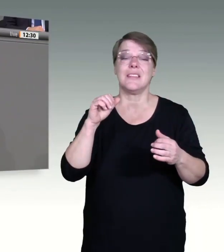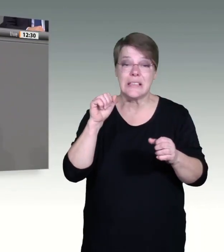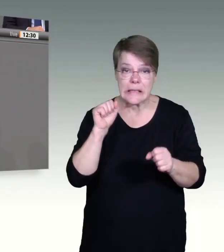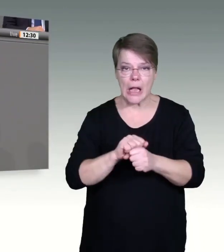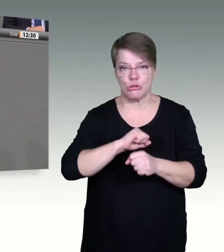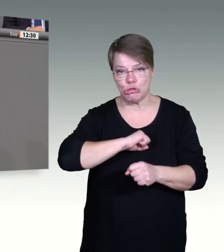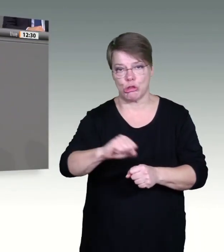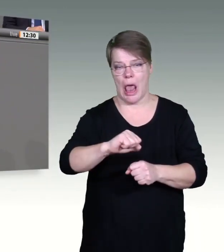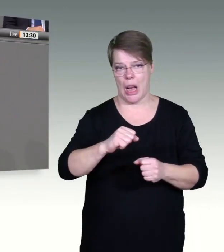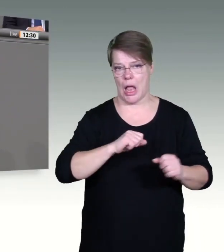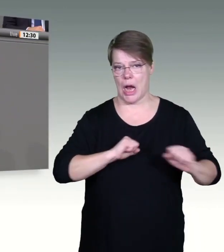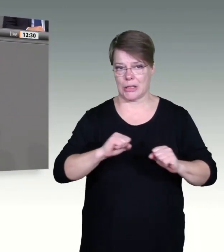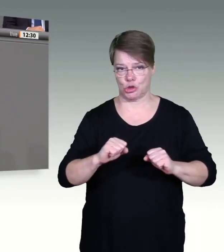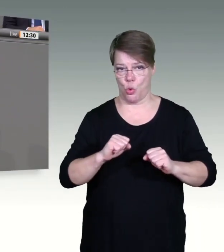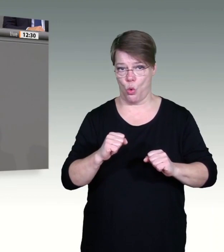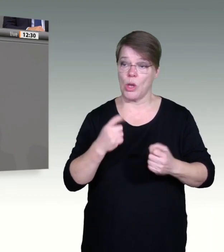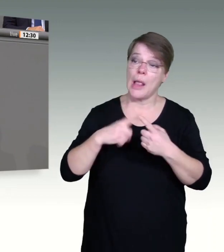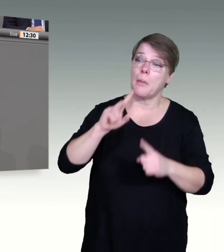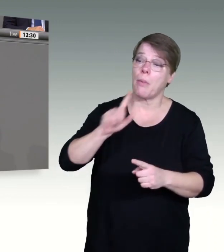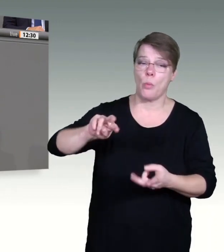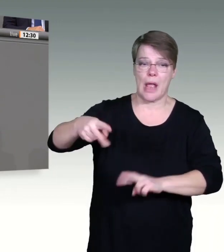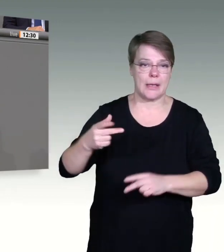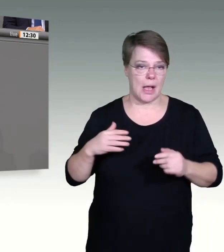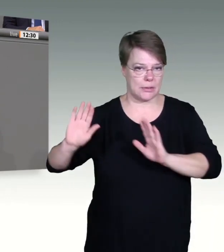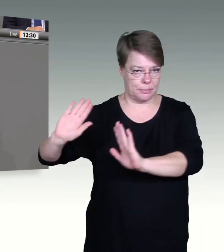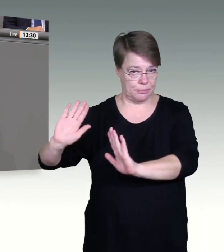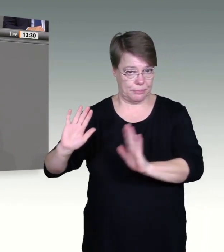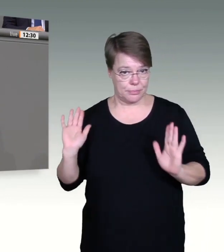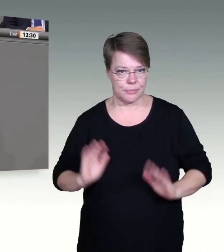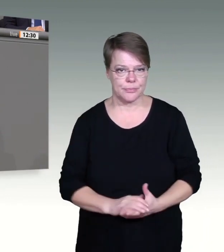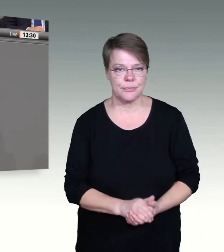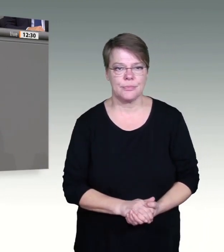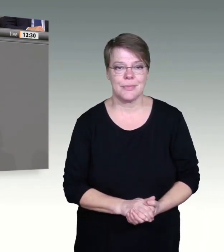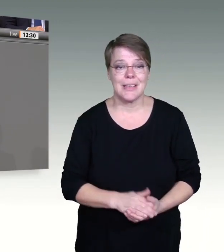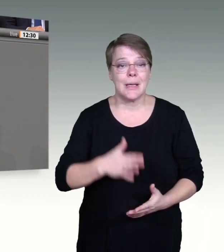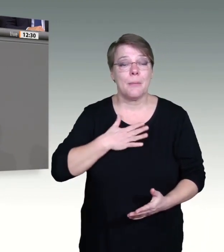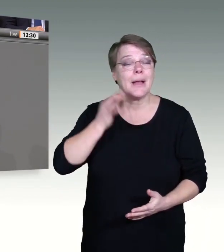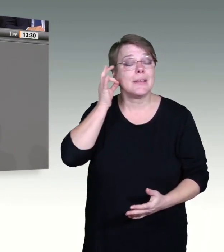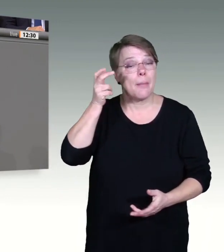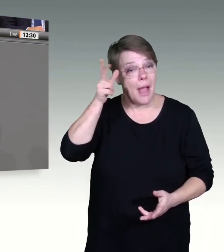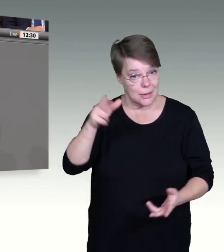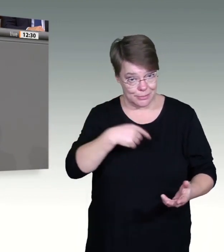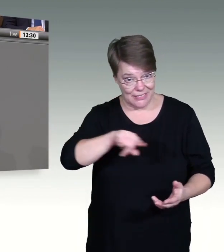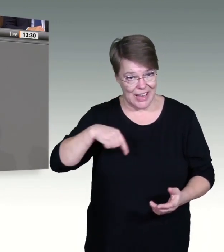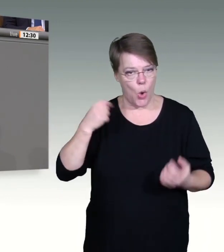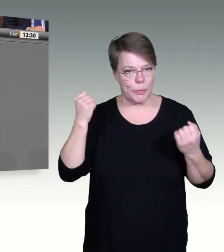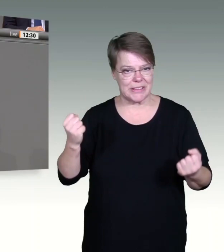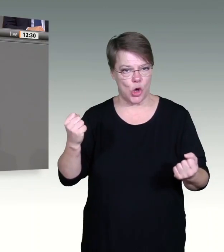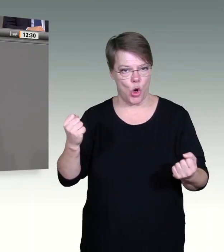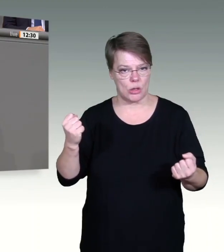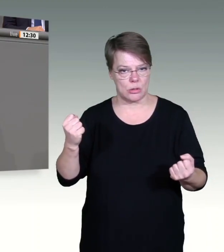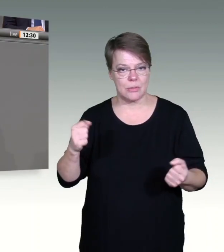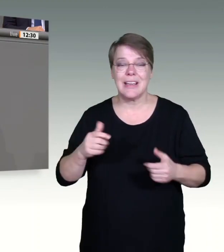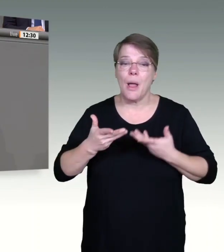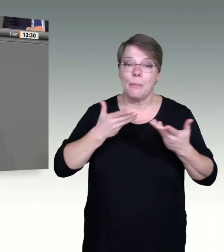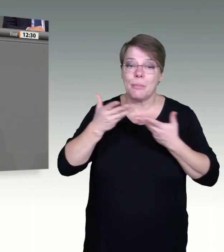und Bürger in dieses Parlament gehören. Und nur so schafft man die notwendige Akzeptanz